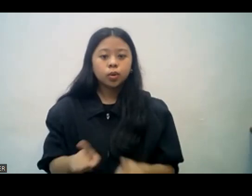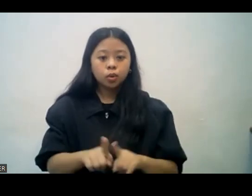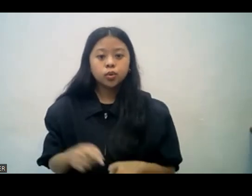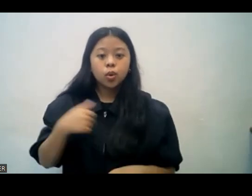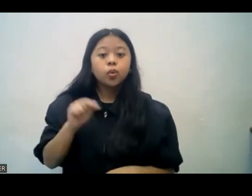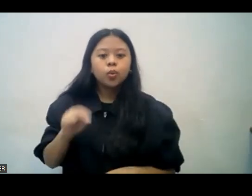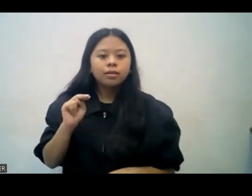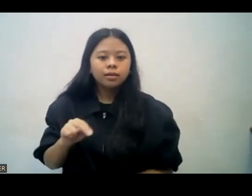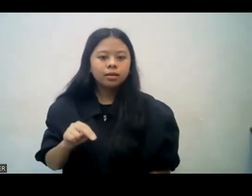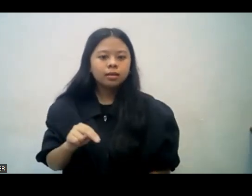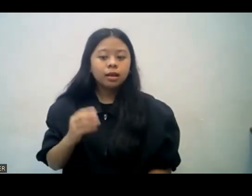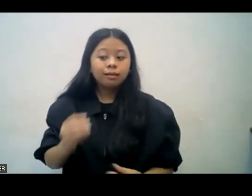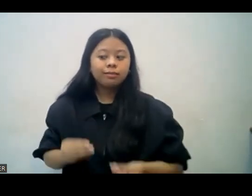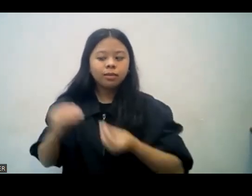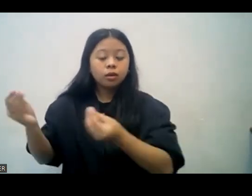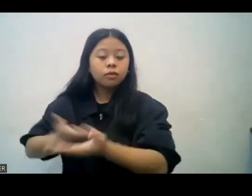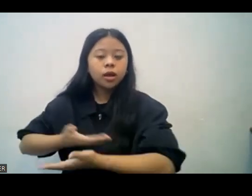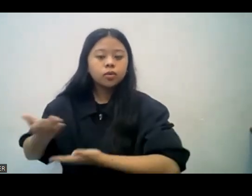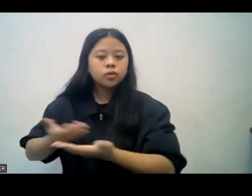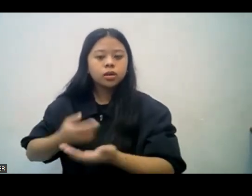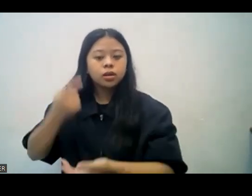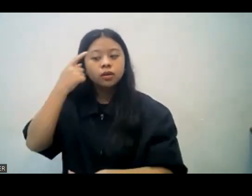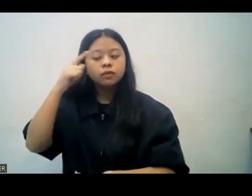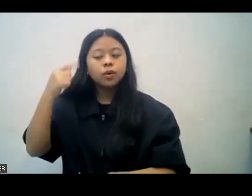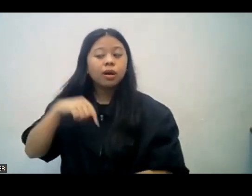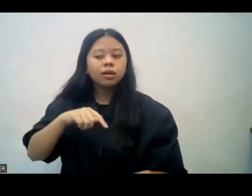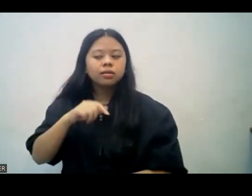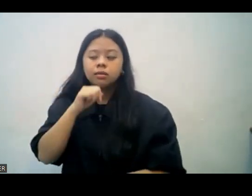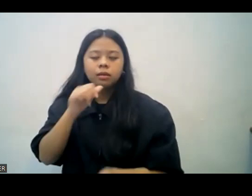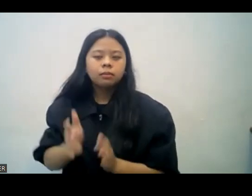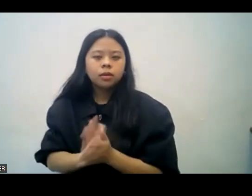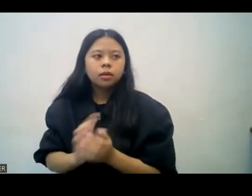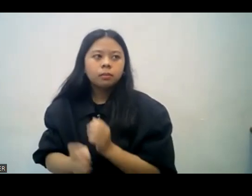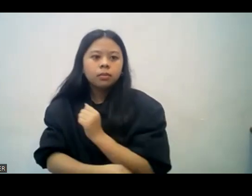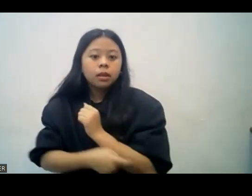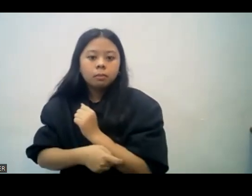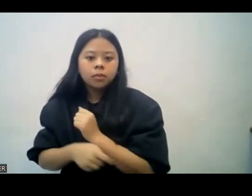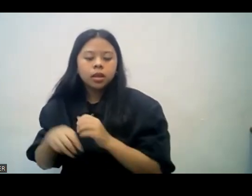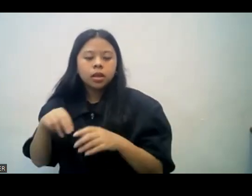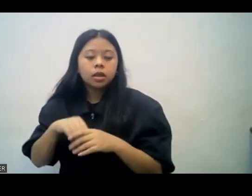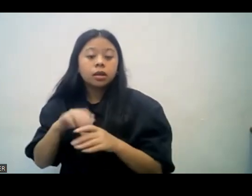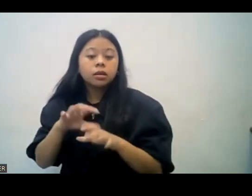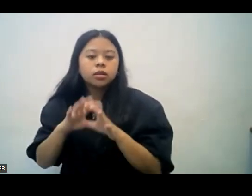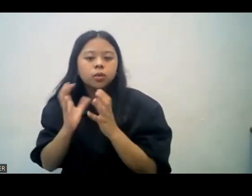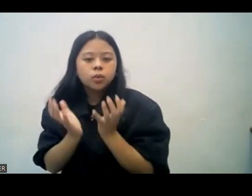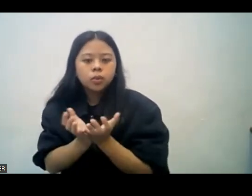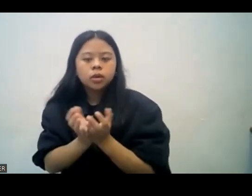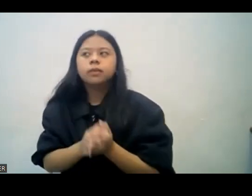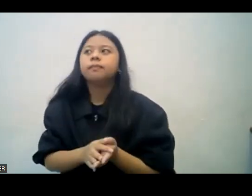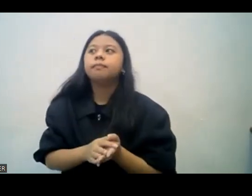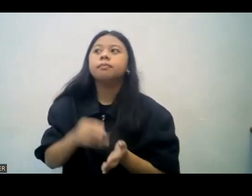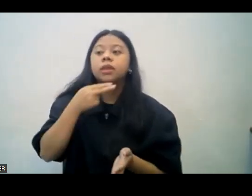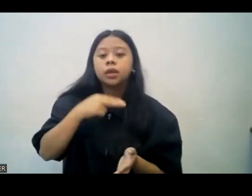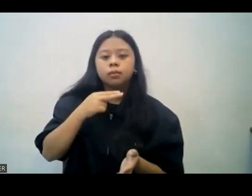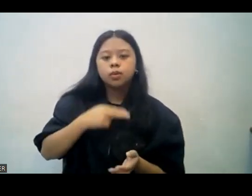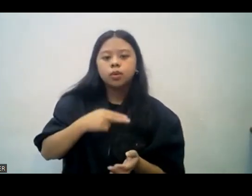kinakailangan natin magbigay ng payo upang tayo ay hindi matokso mula sa saniputan. Hebrew chapter 3, here, here, the